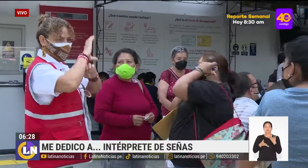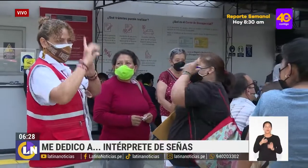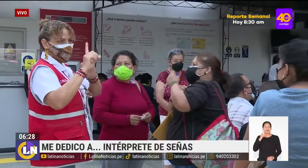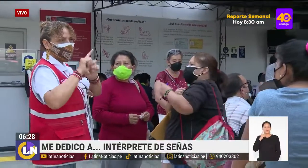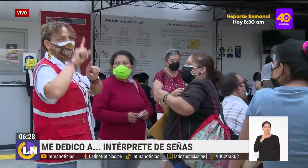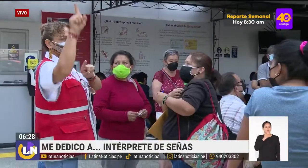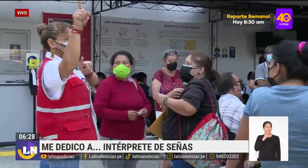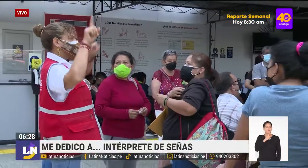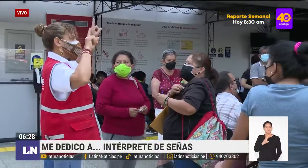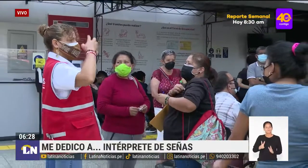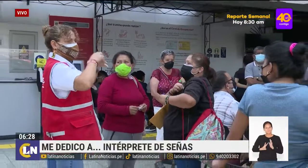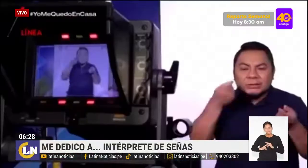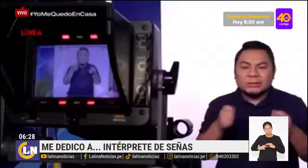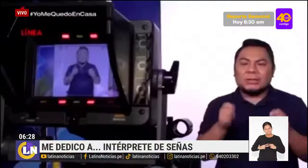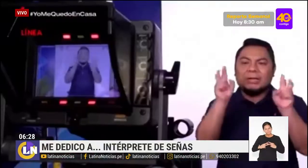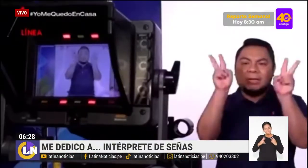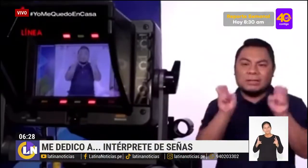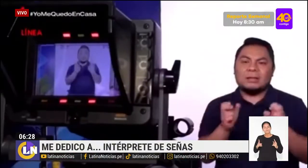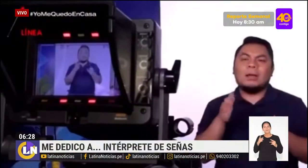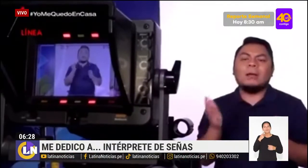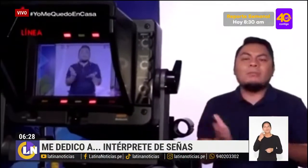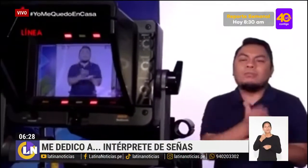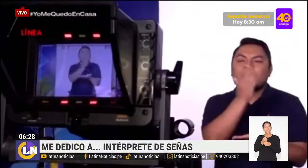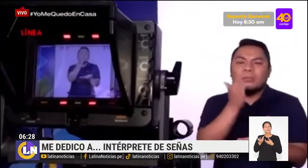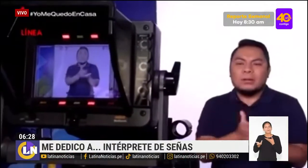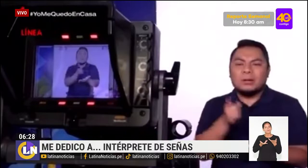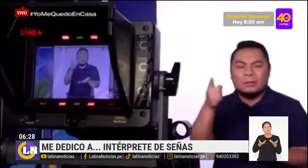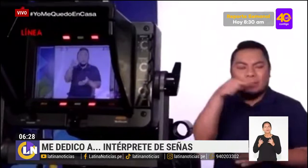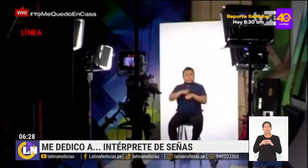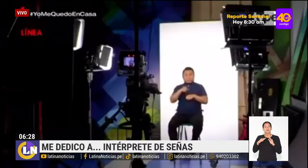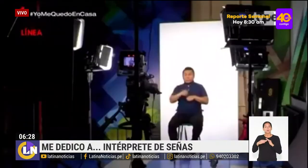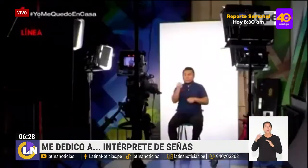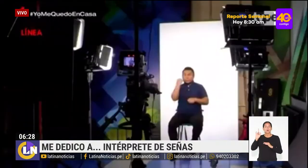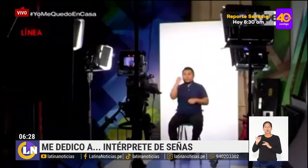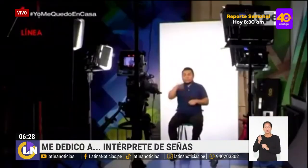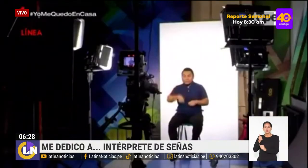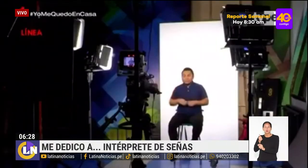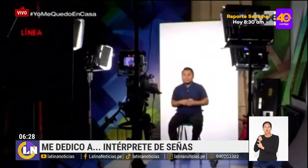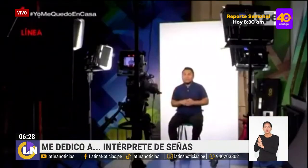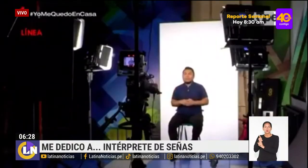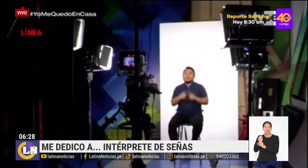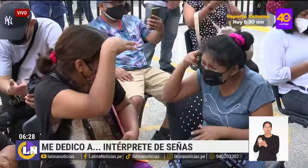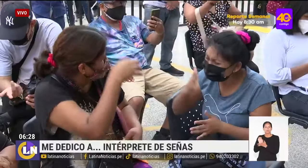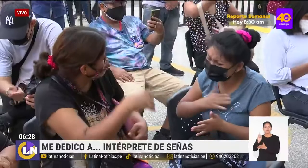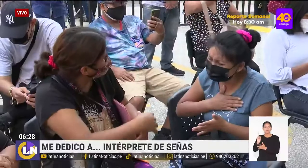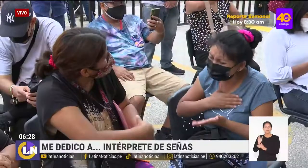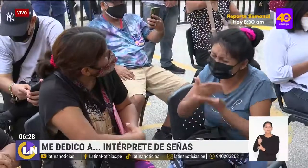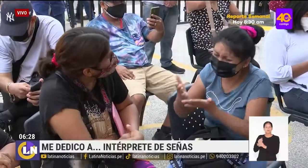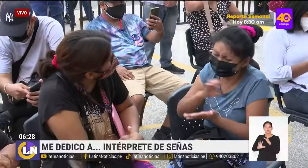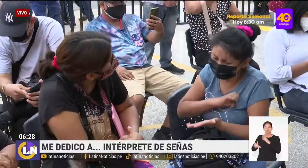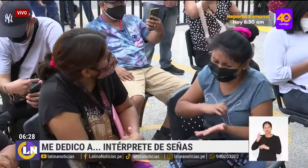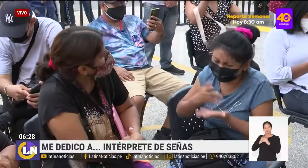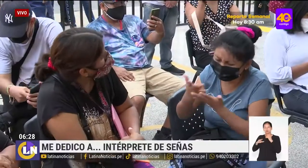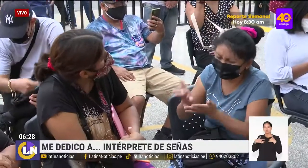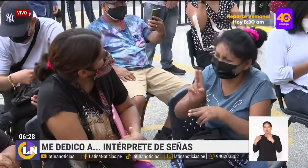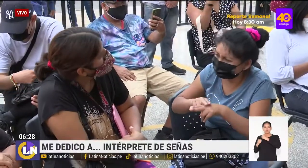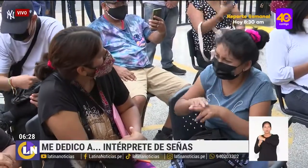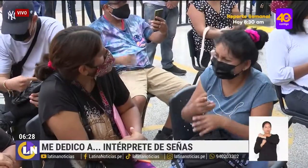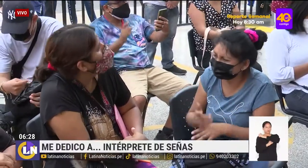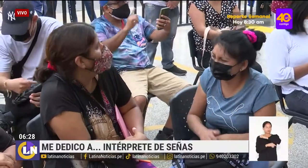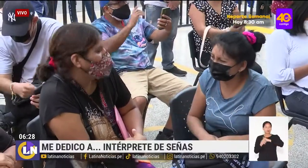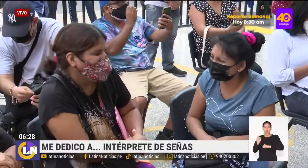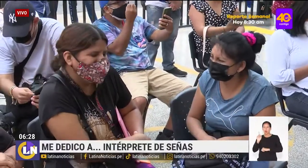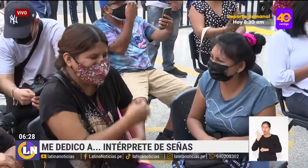señas, hombres y mujeres con vocación de servicio y formación, la mayoría de veces autodidactas, no existiría un puente de